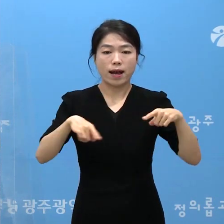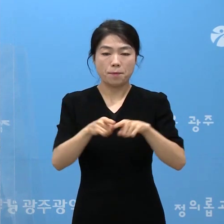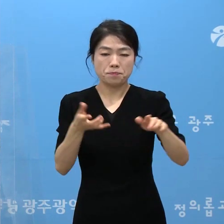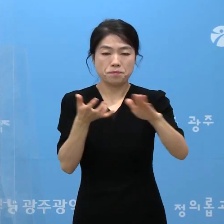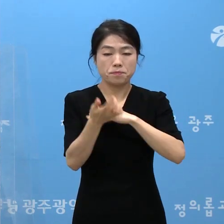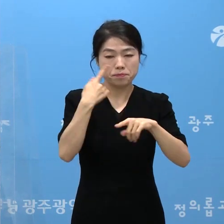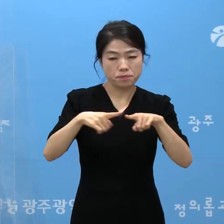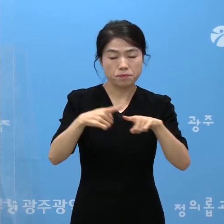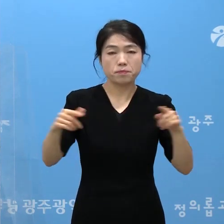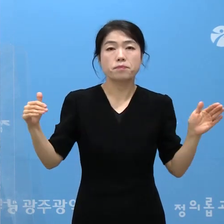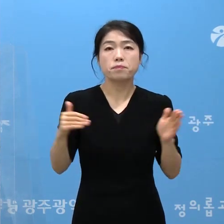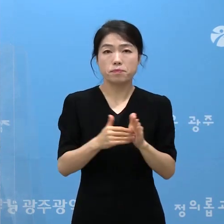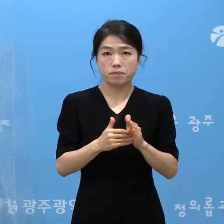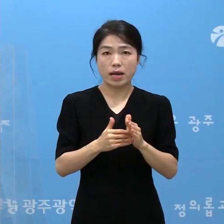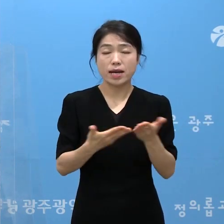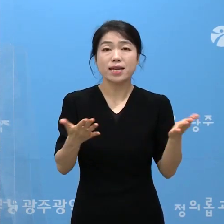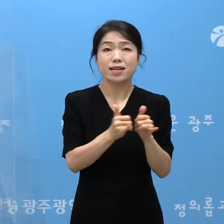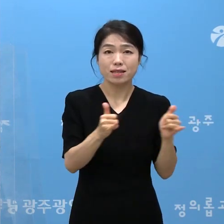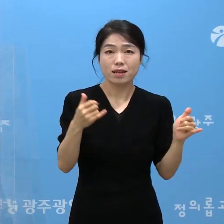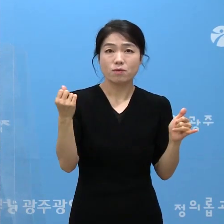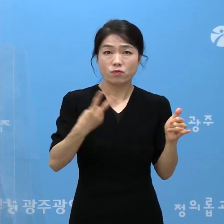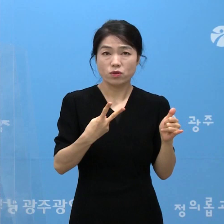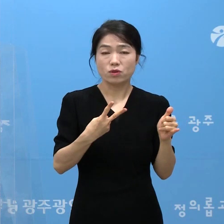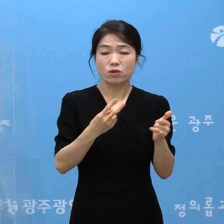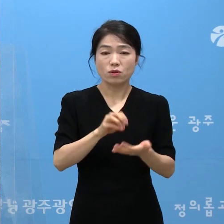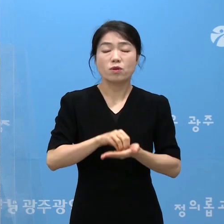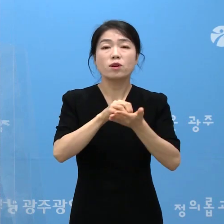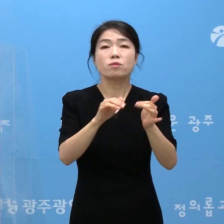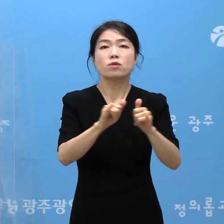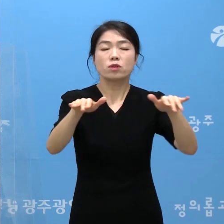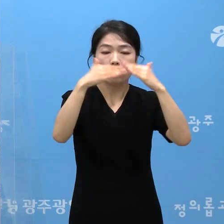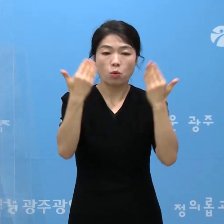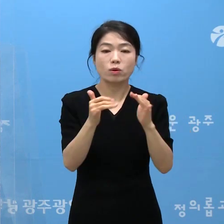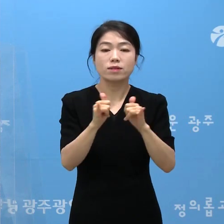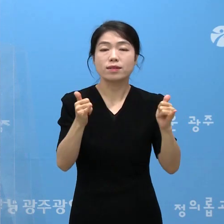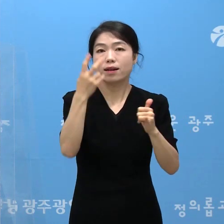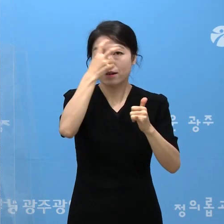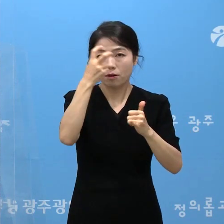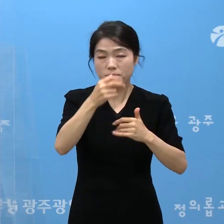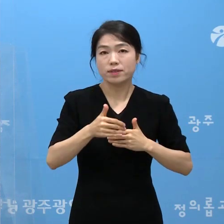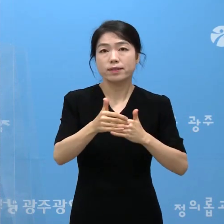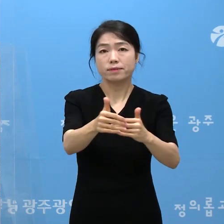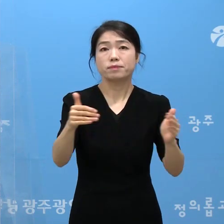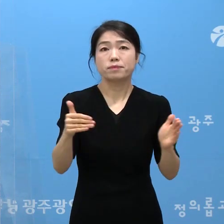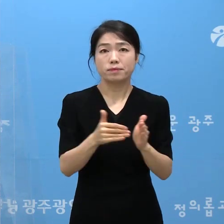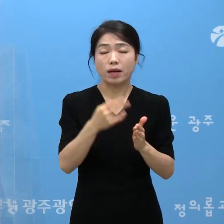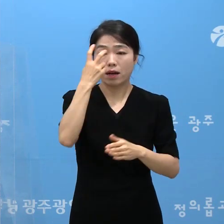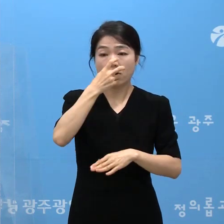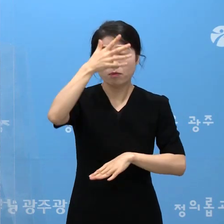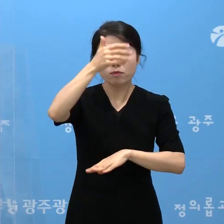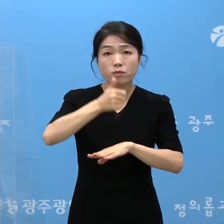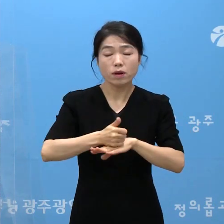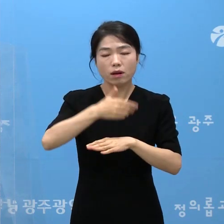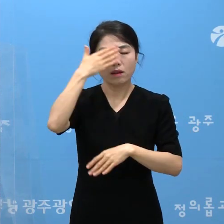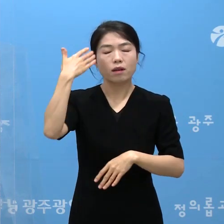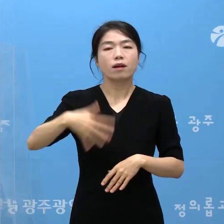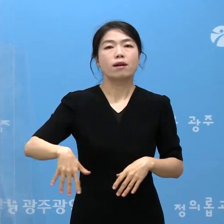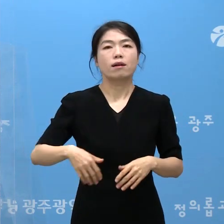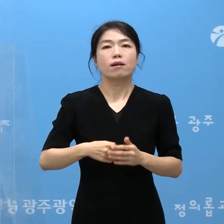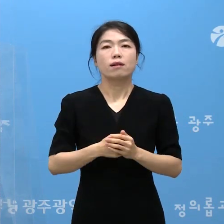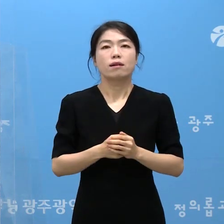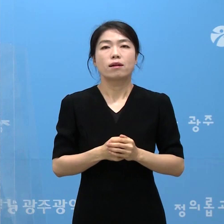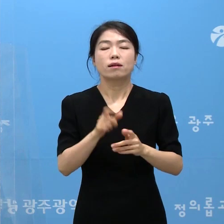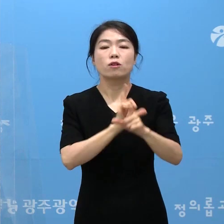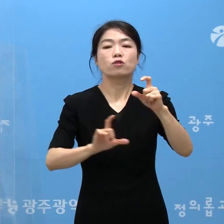평가를 실시하고 종사자 및 입소자 전수검사를 실시했습니다. 검사 결과 다행스럽게도